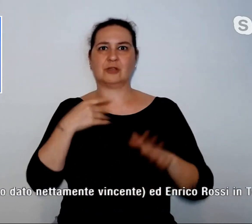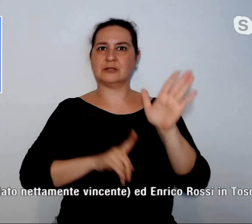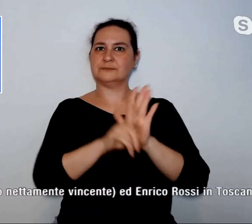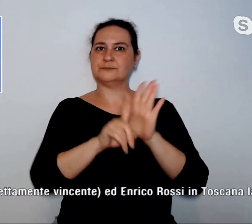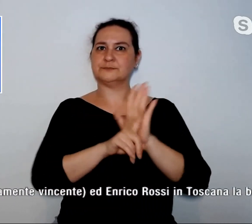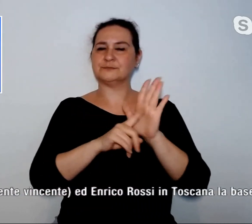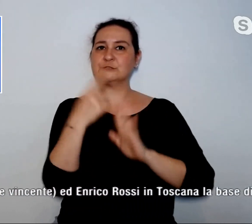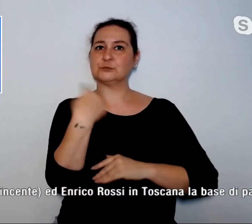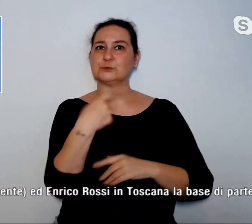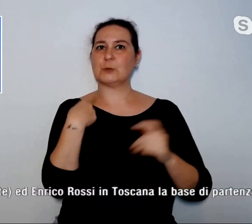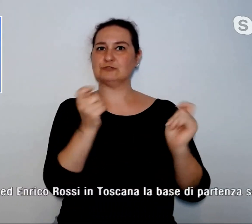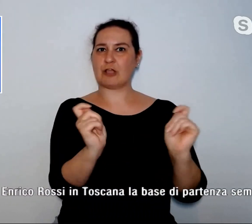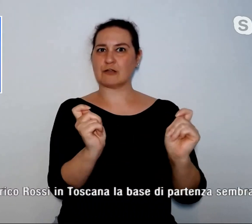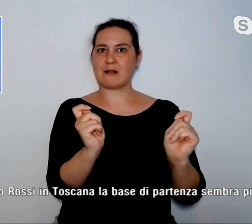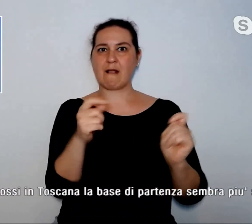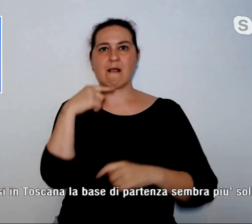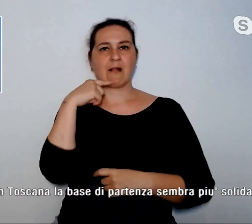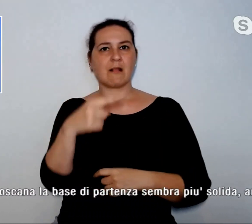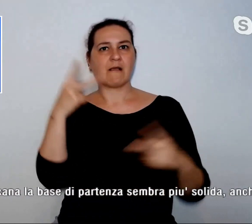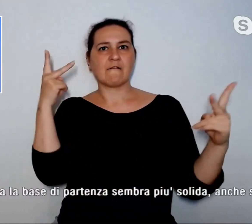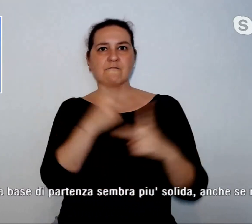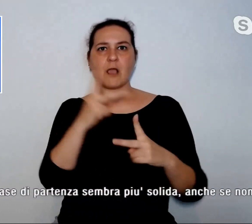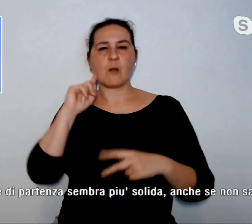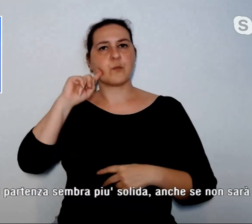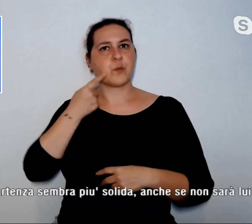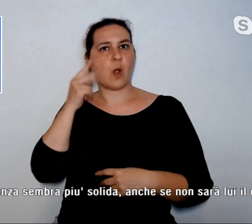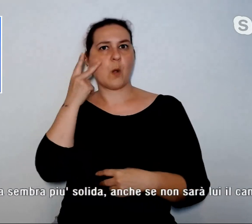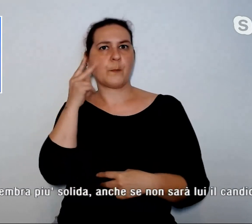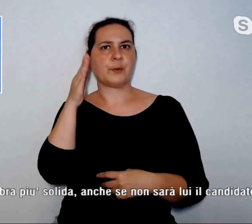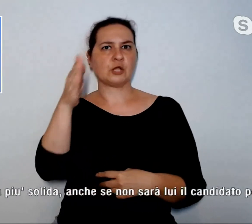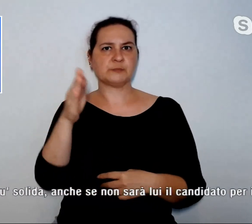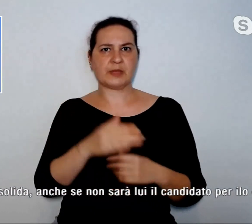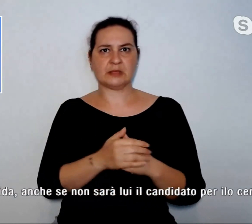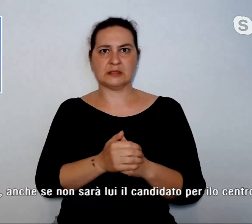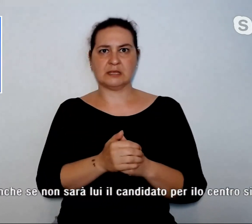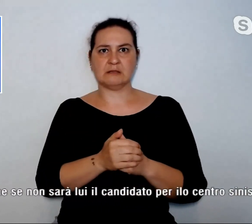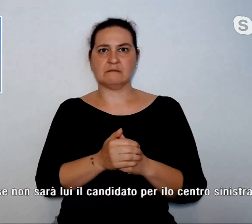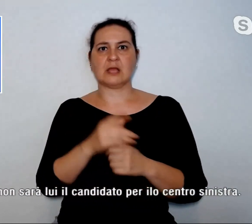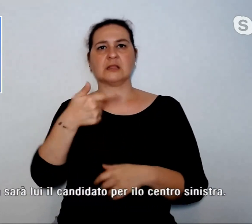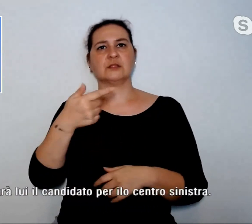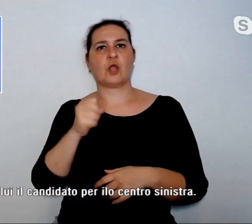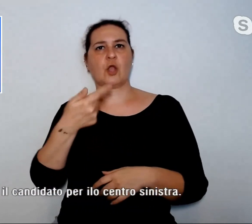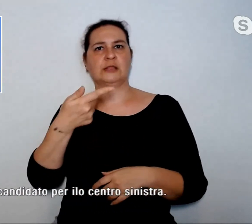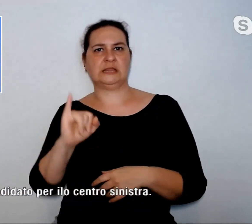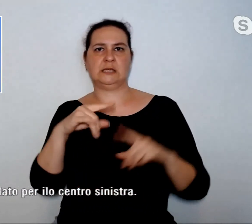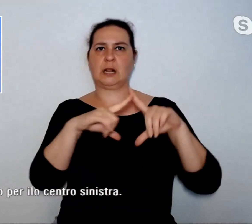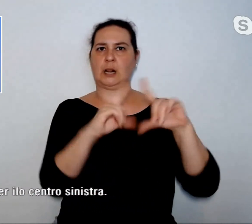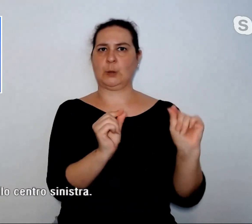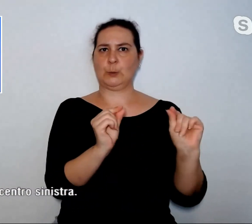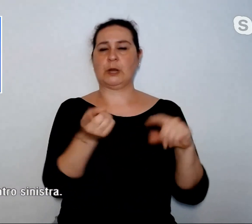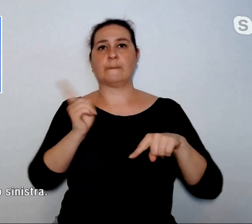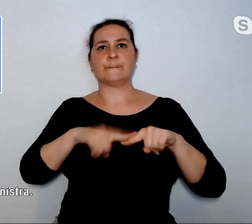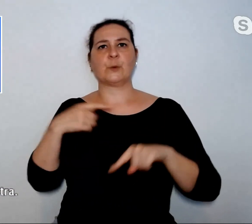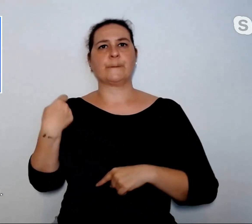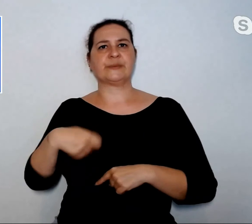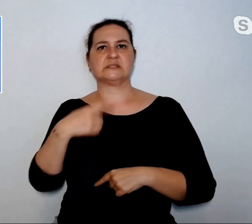Ore offrono una prospettiva buona anche al Ligure Giovanni Toti, ma anche al governatore Rossi per